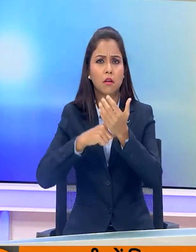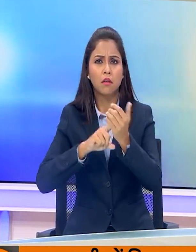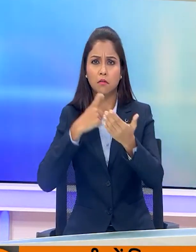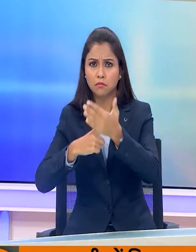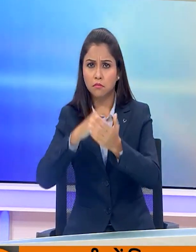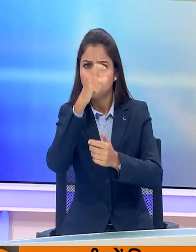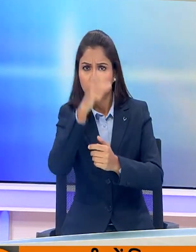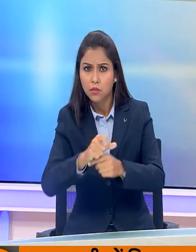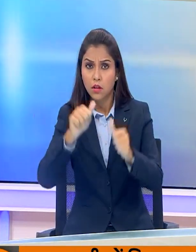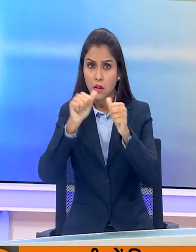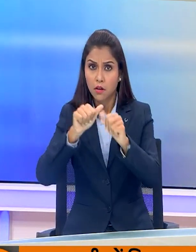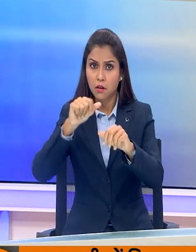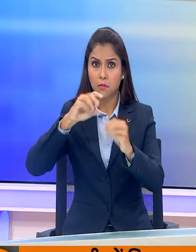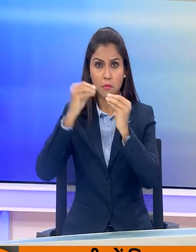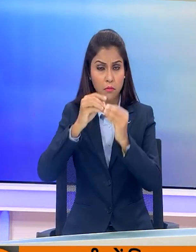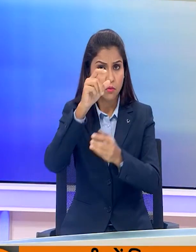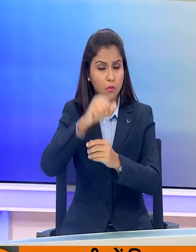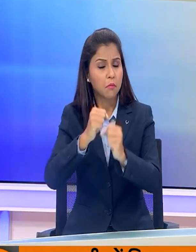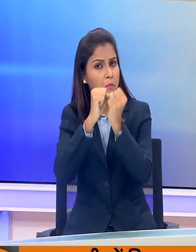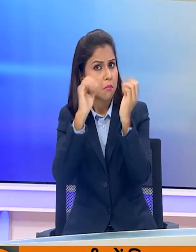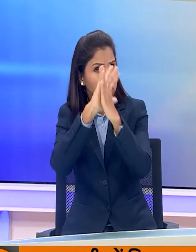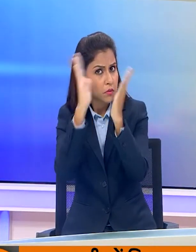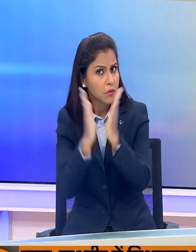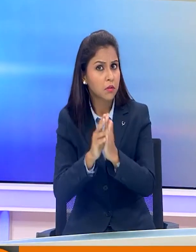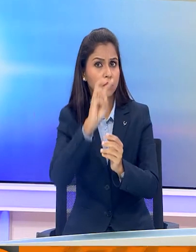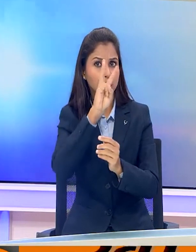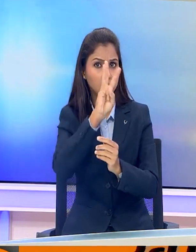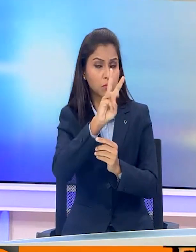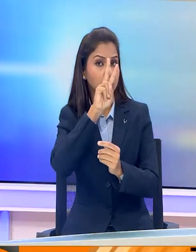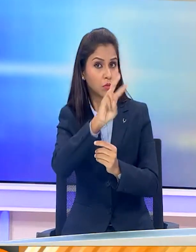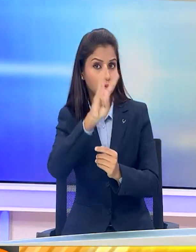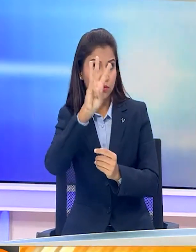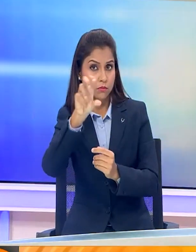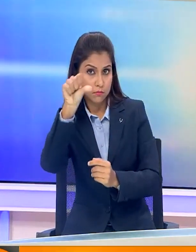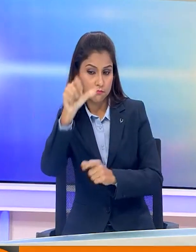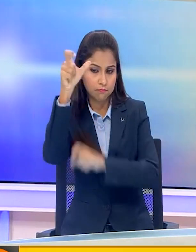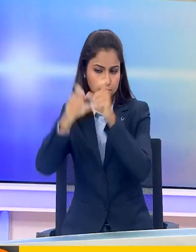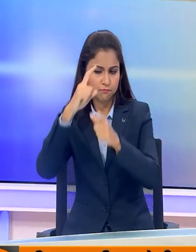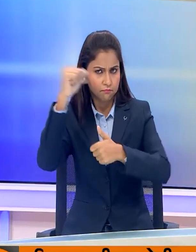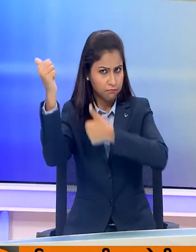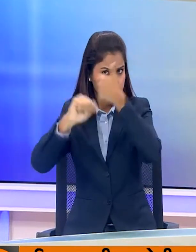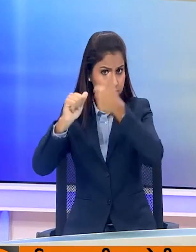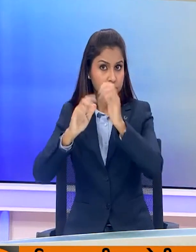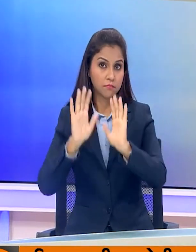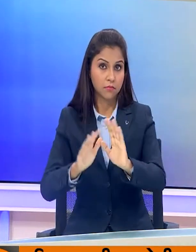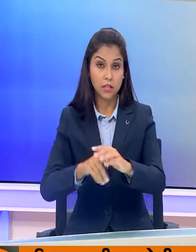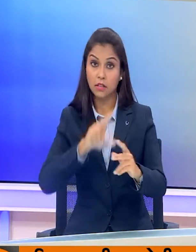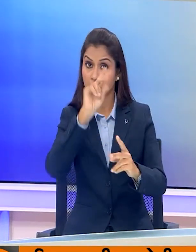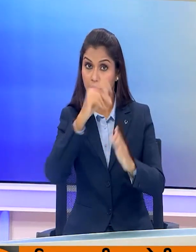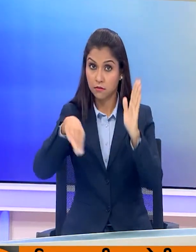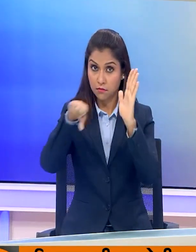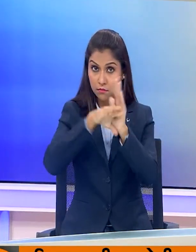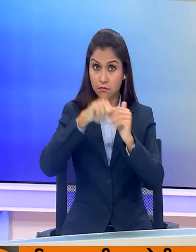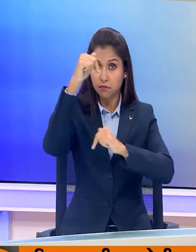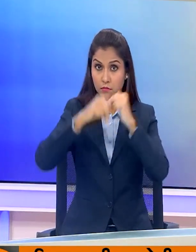रेना अलताफ बुखारी सहित 249 उमीद्वारों के किस्मत दाउं पर है दूसरे चरण